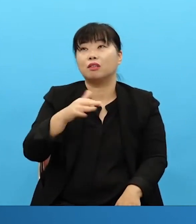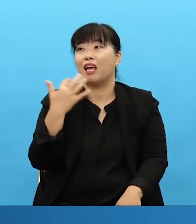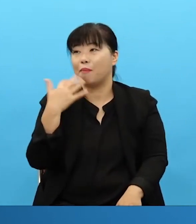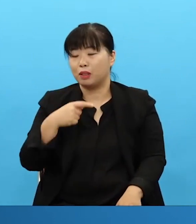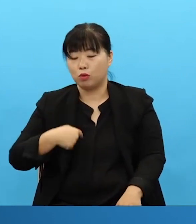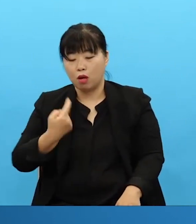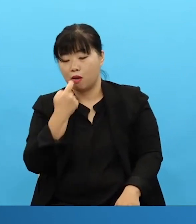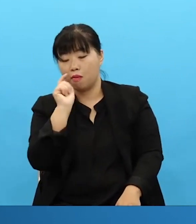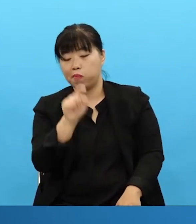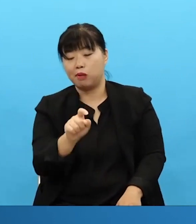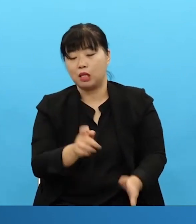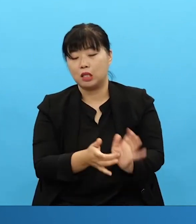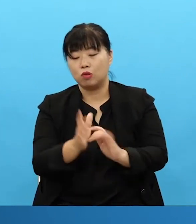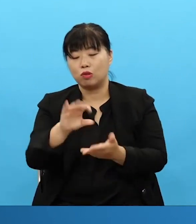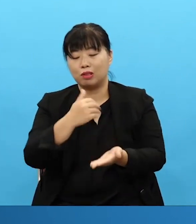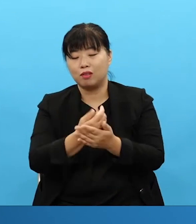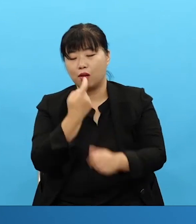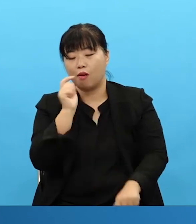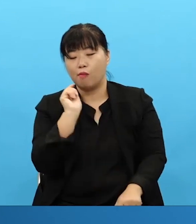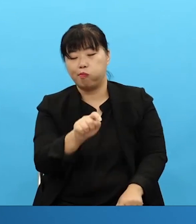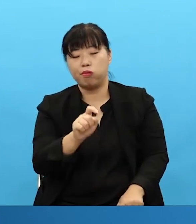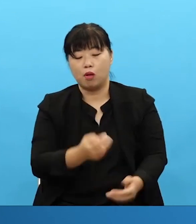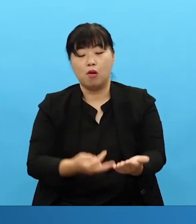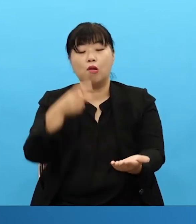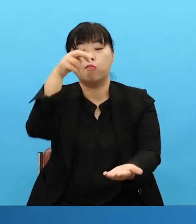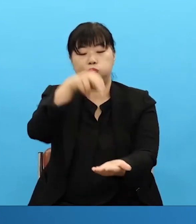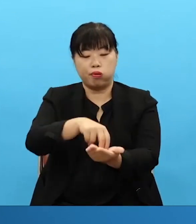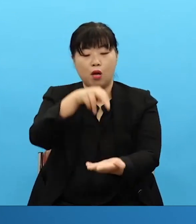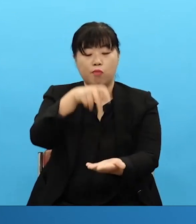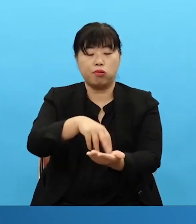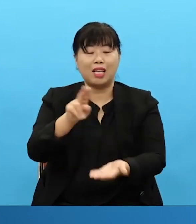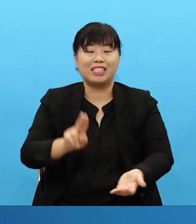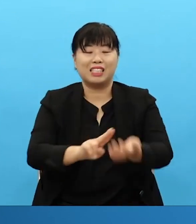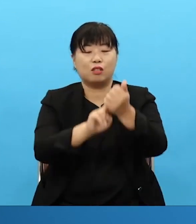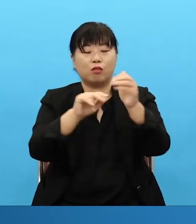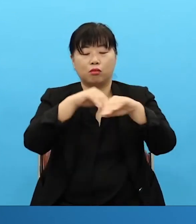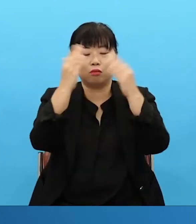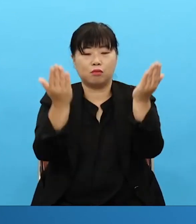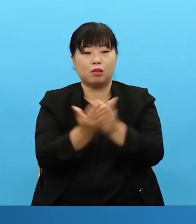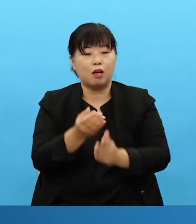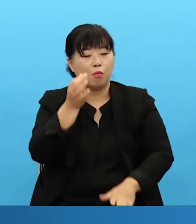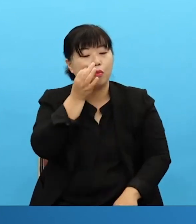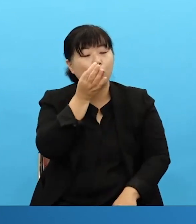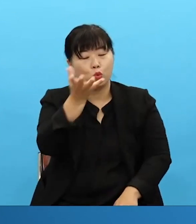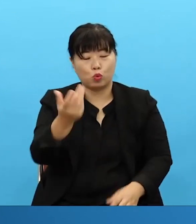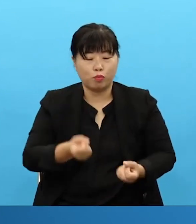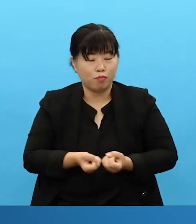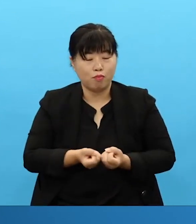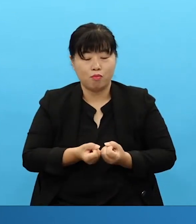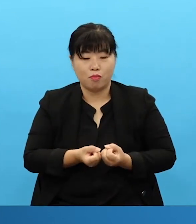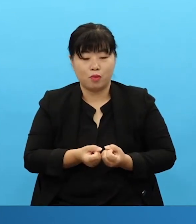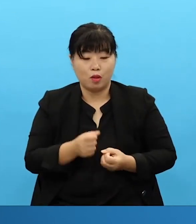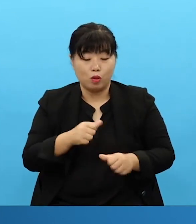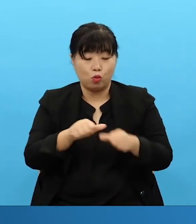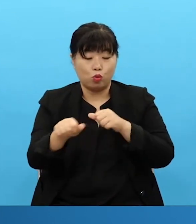him simply put God raised him 난리는 안거죠. 이걸 본